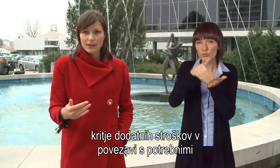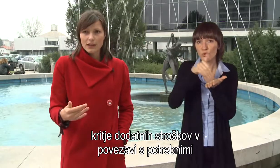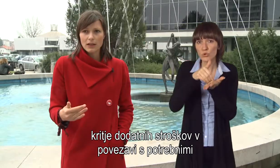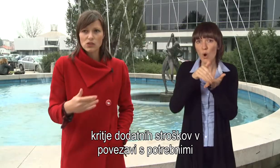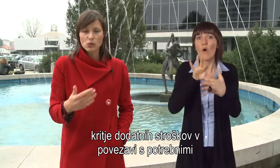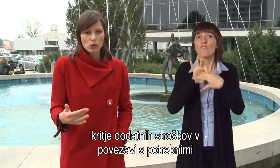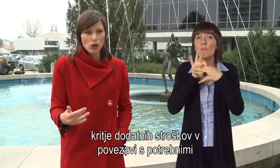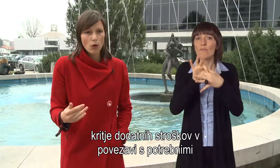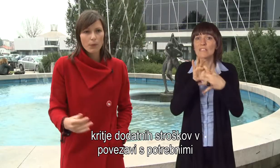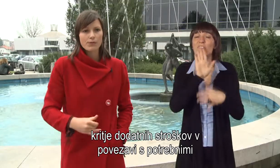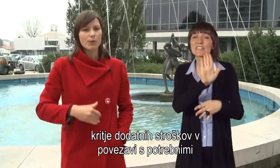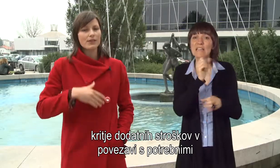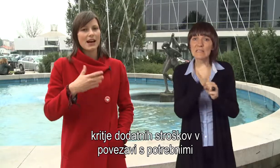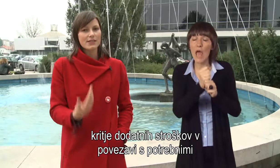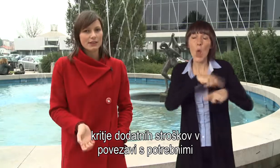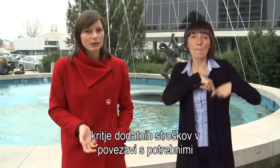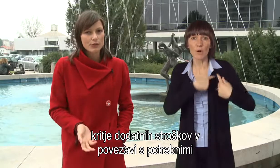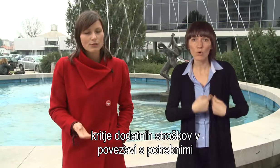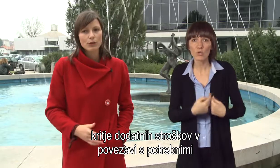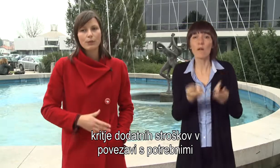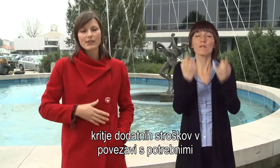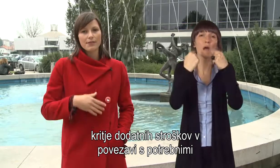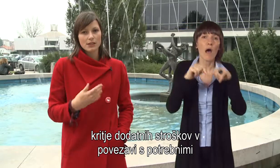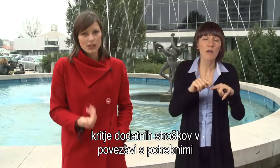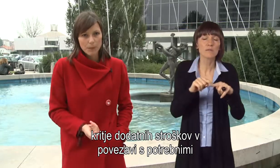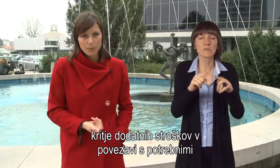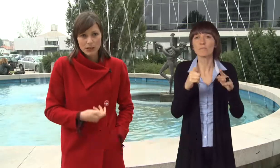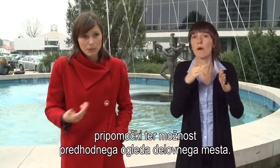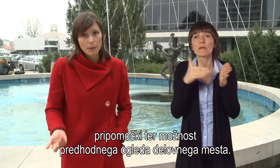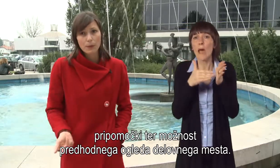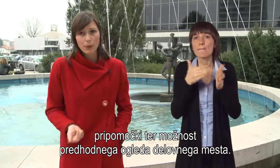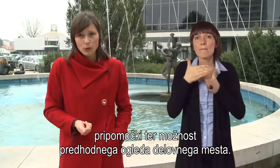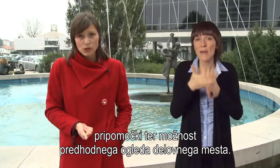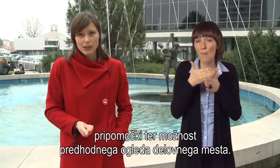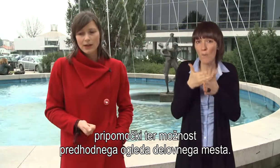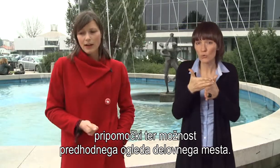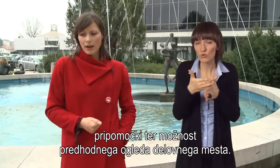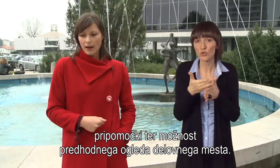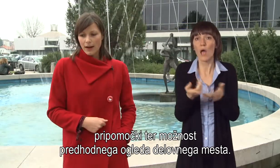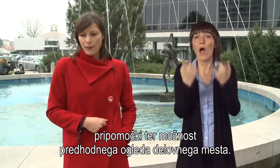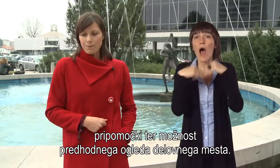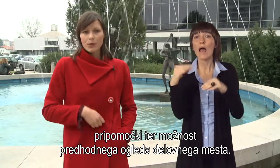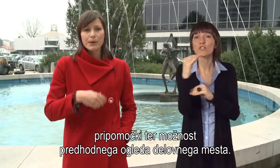dodatnih stroškov v povezavi z aktivnostmi, v povezavi z kakšnimi potrebnimi pripomočki,